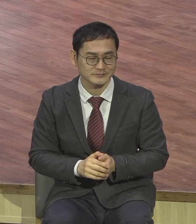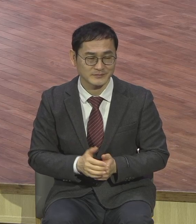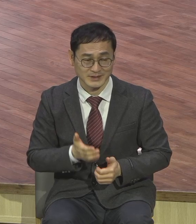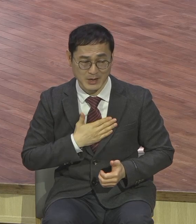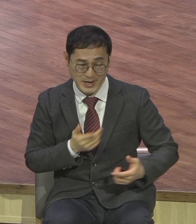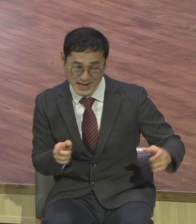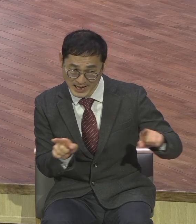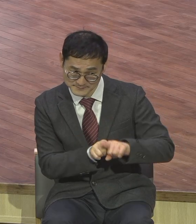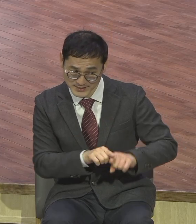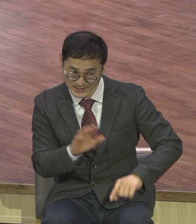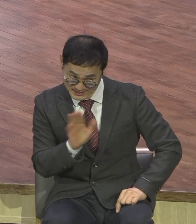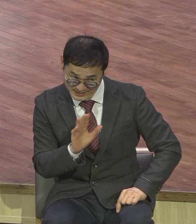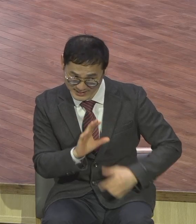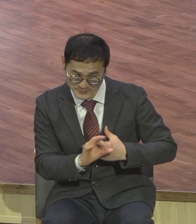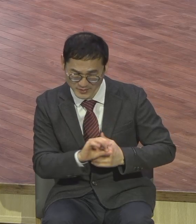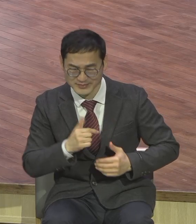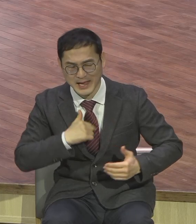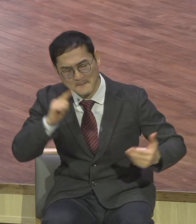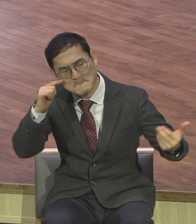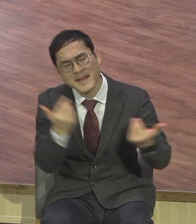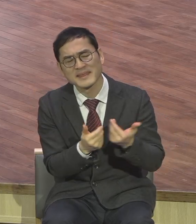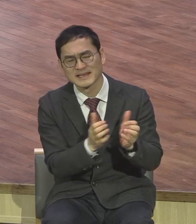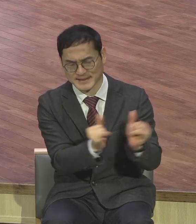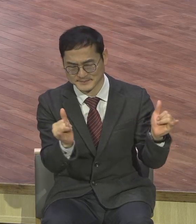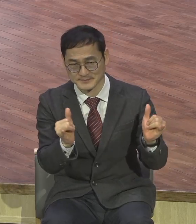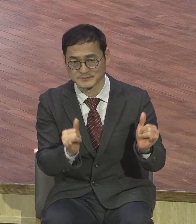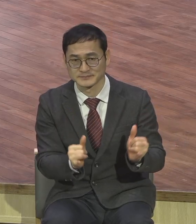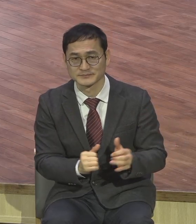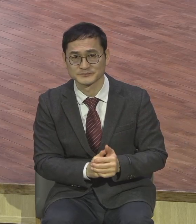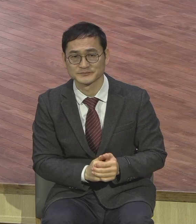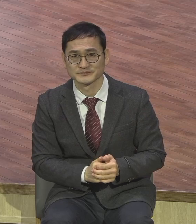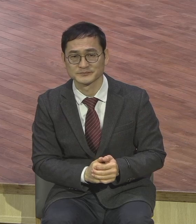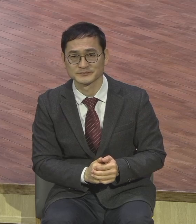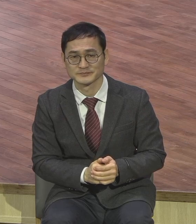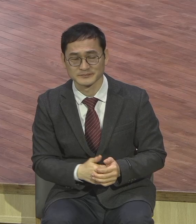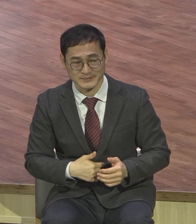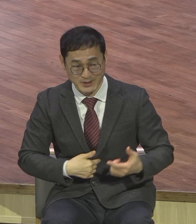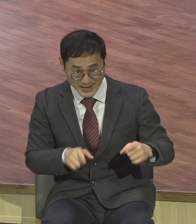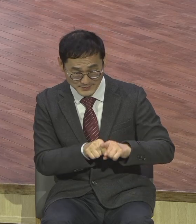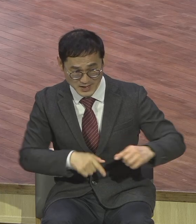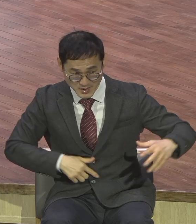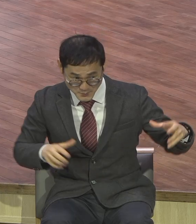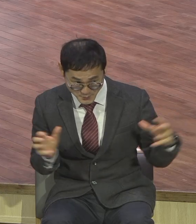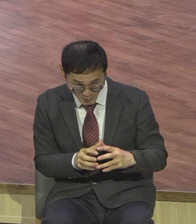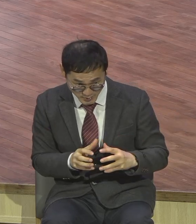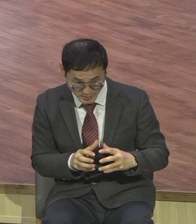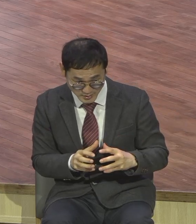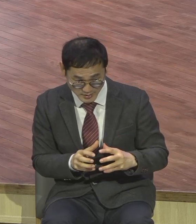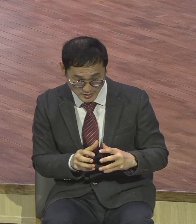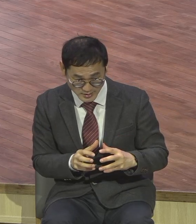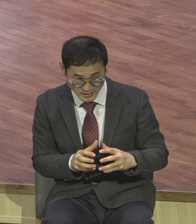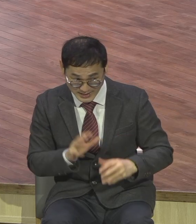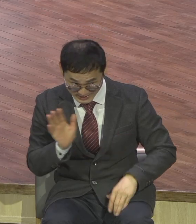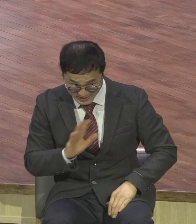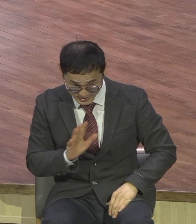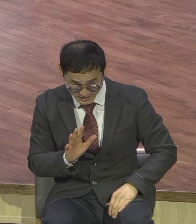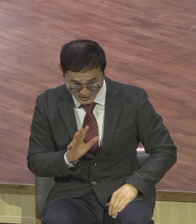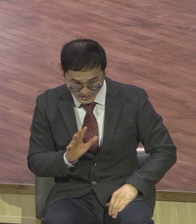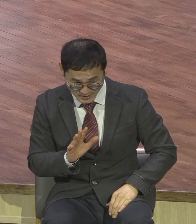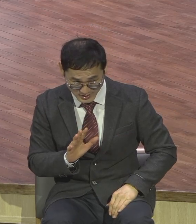자는 나를 반대하는 자요 나와 함께 모이는 자는 나를 모이지 아니하는 자는 해치는